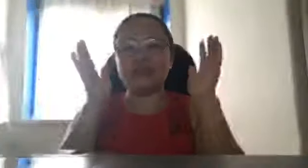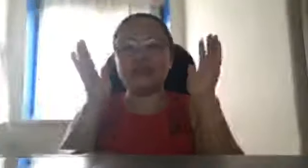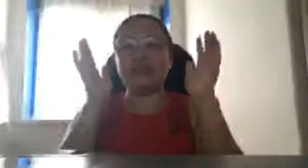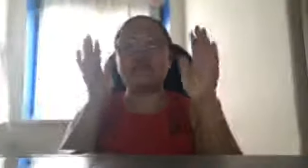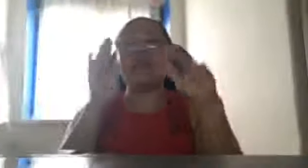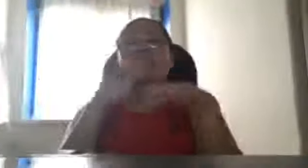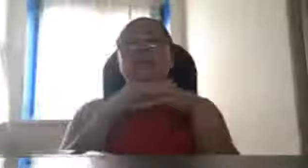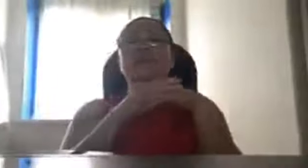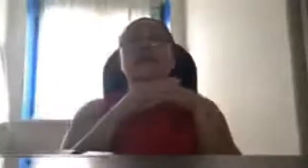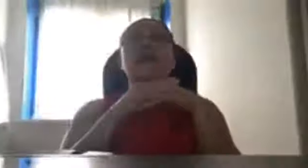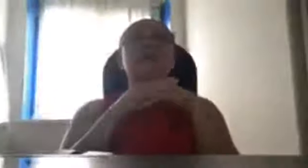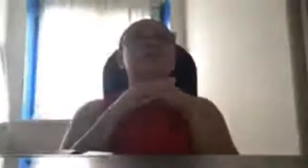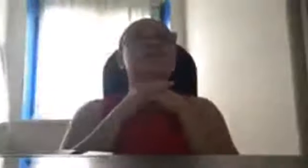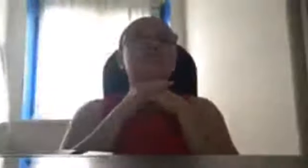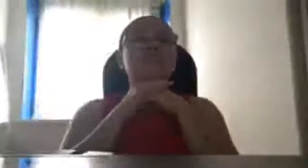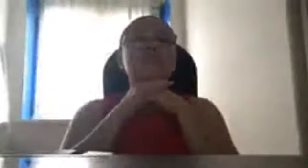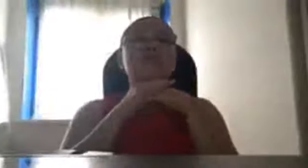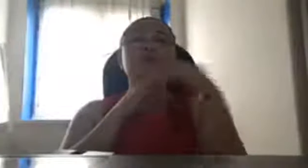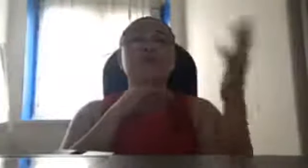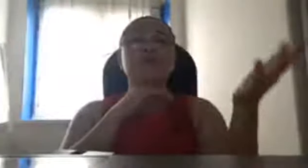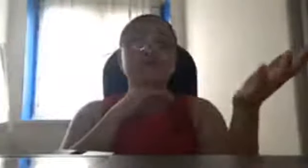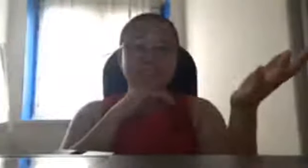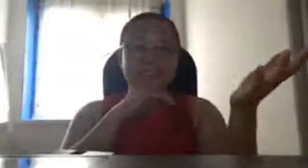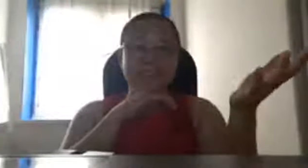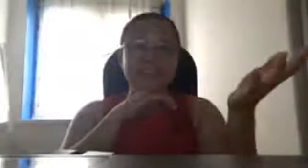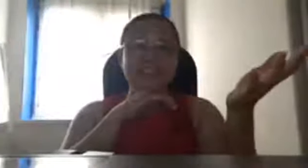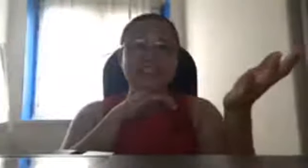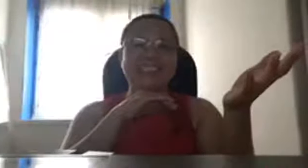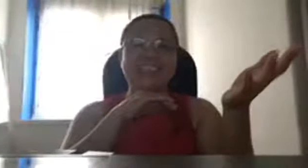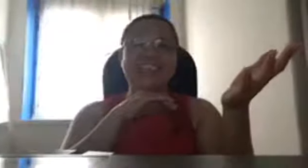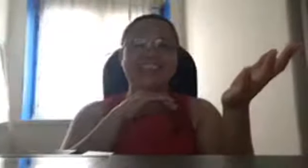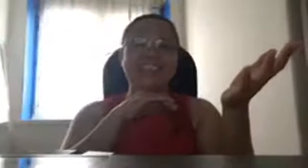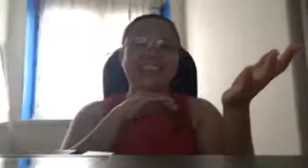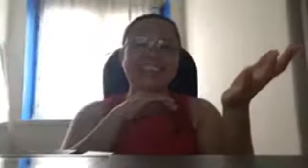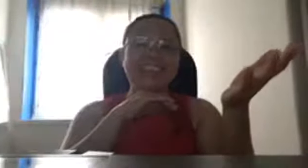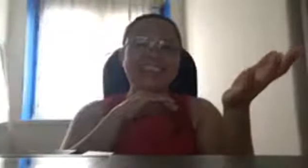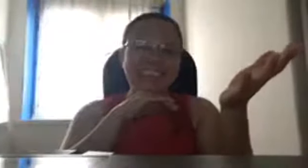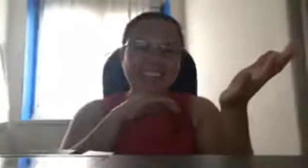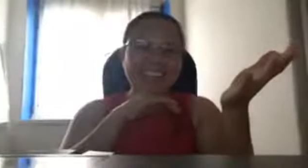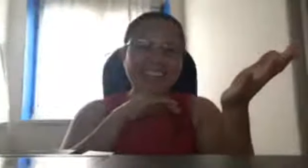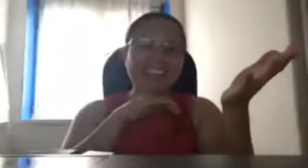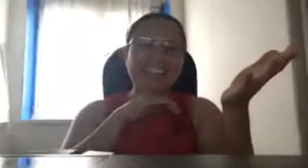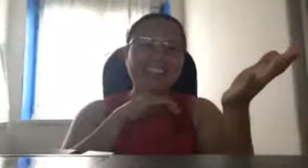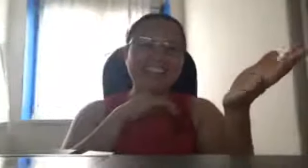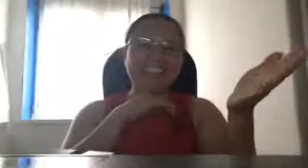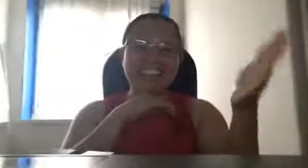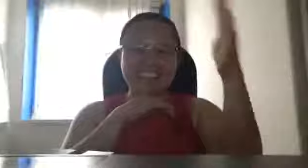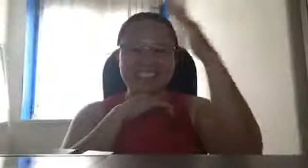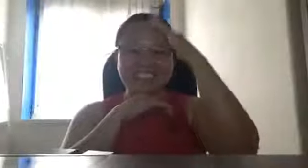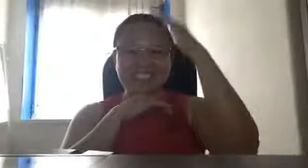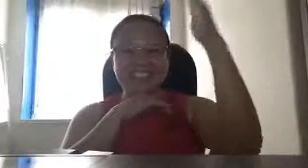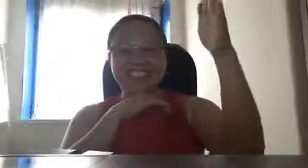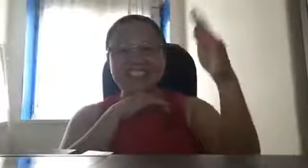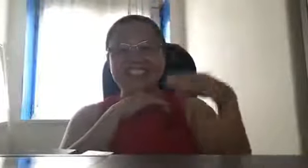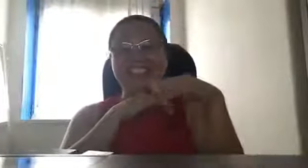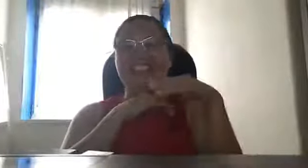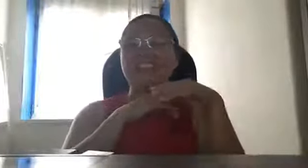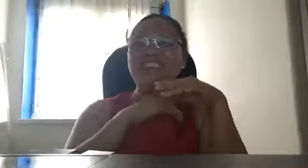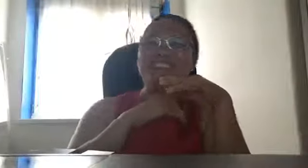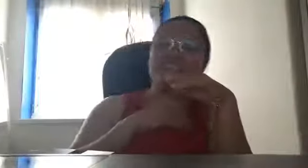na tinutulong gist tayo ng China ikaw nga ni mayor is kumore no ay salut yung